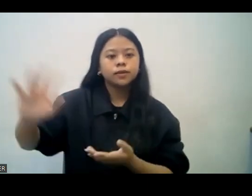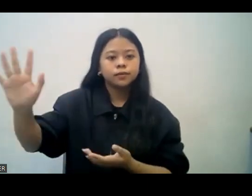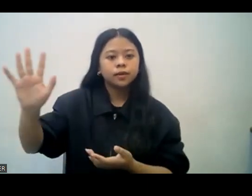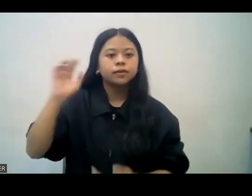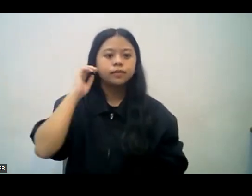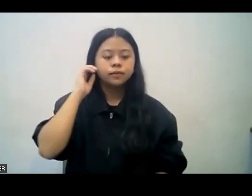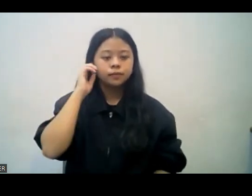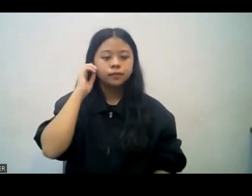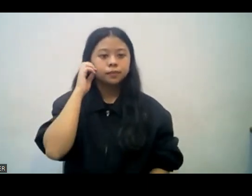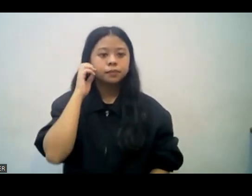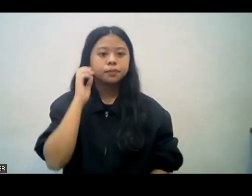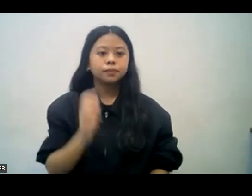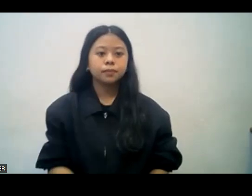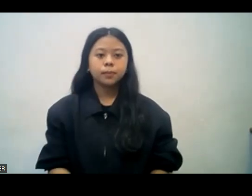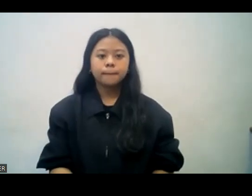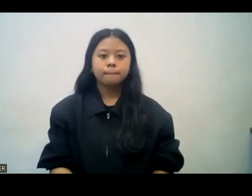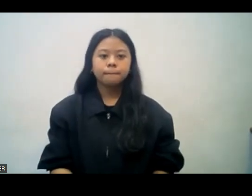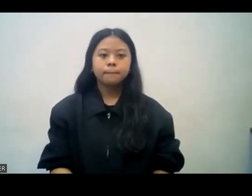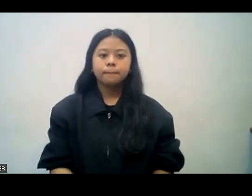Philippians chapter 1 verse 5.